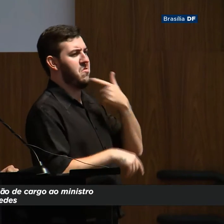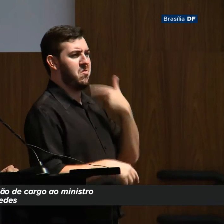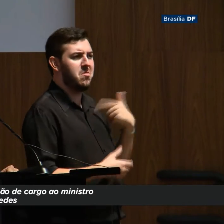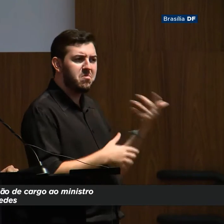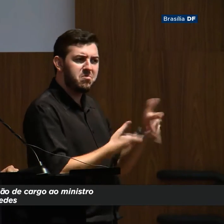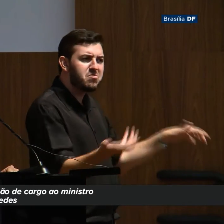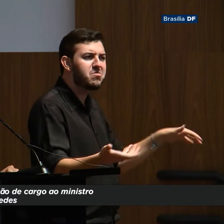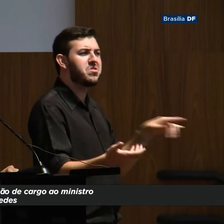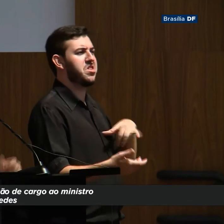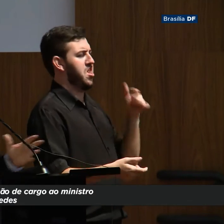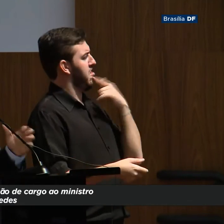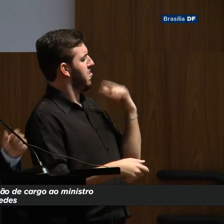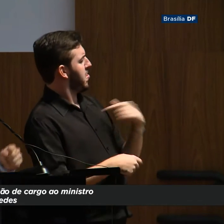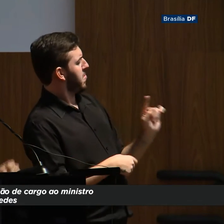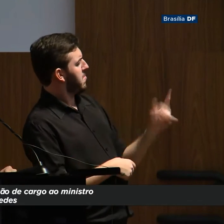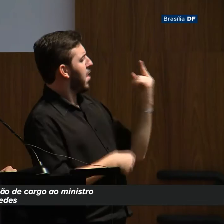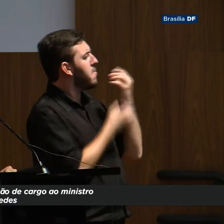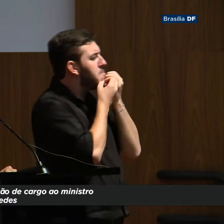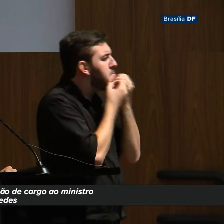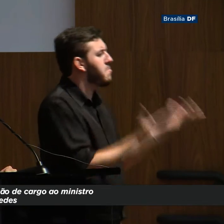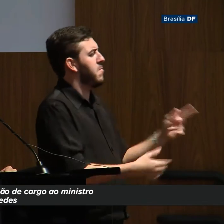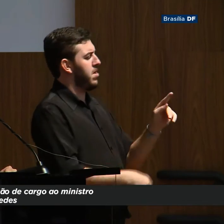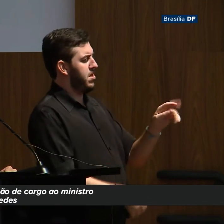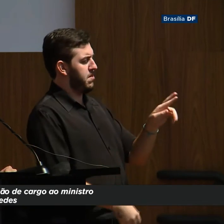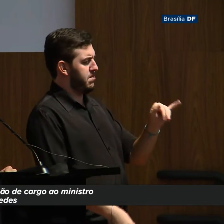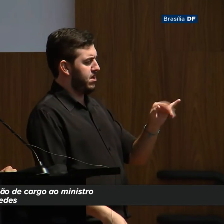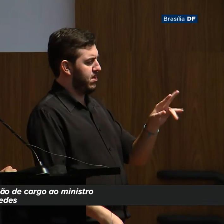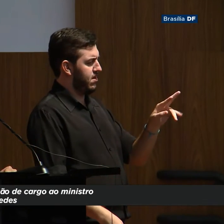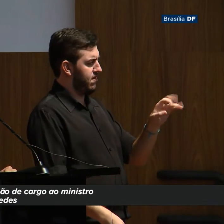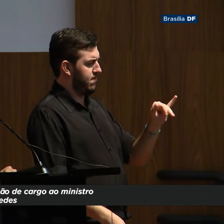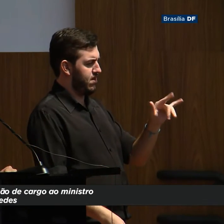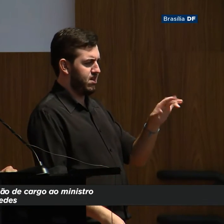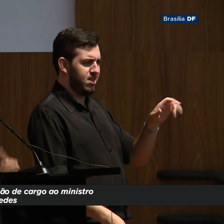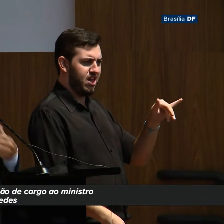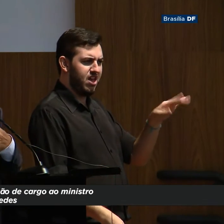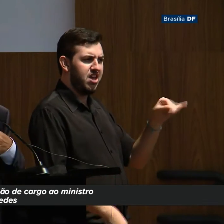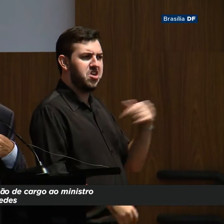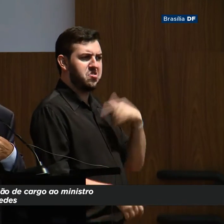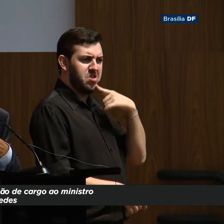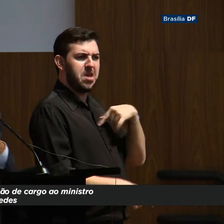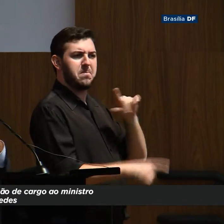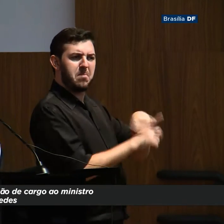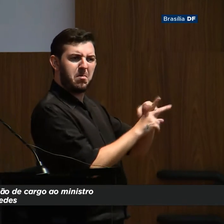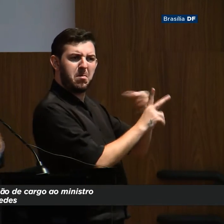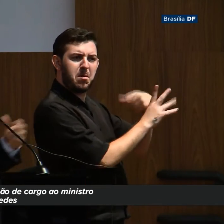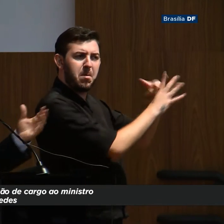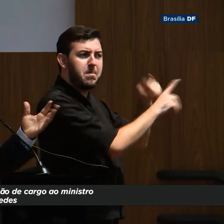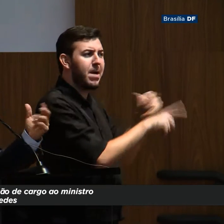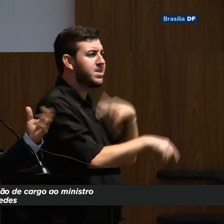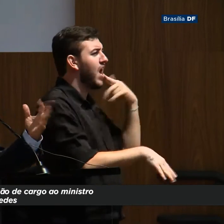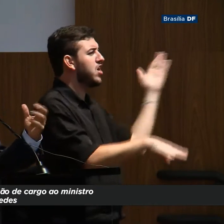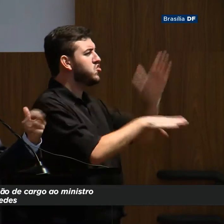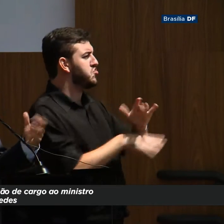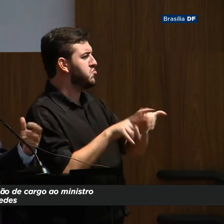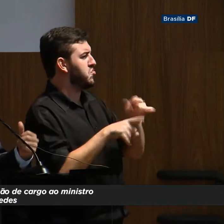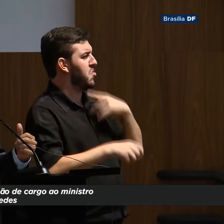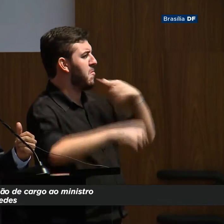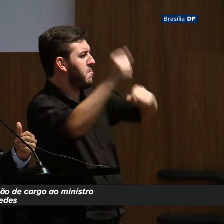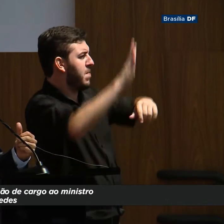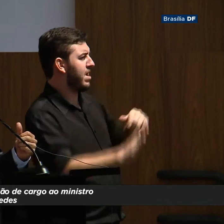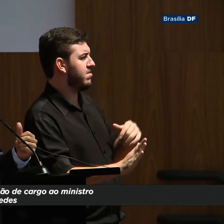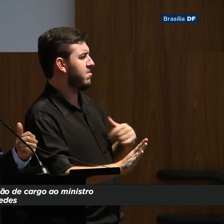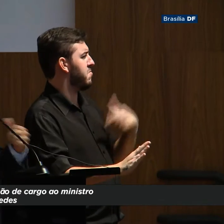poucas atribuições. Não estão conseguindo ajudar o suficiente o país. Então, isso é uma conclamação, é um pedido de ajuda.